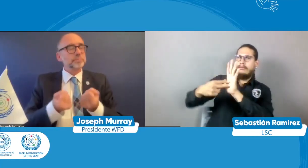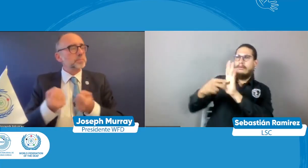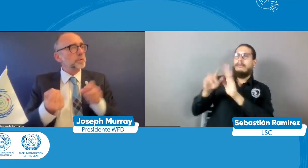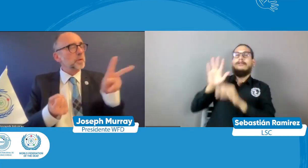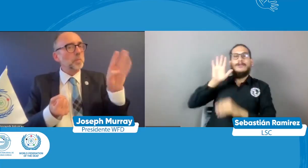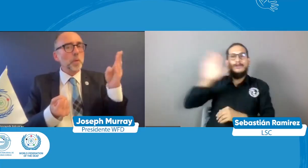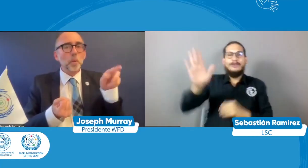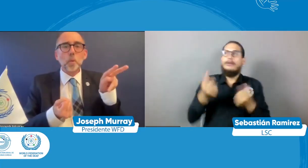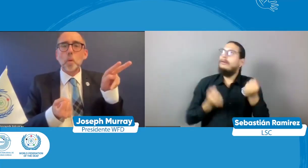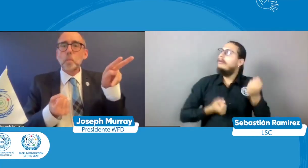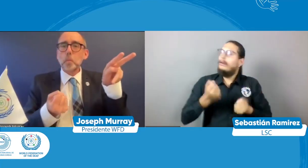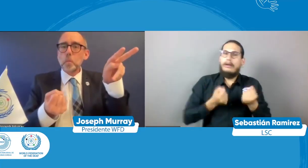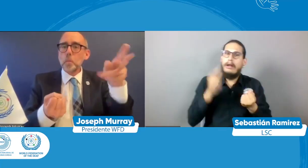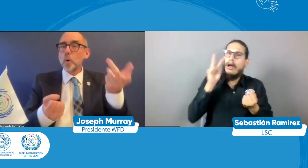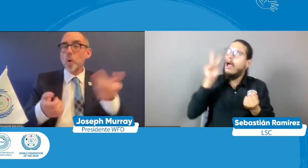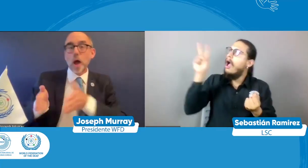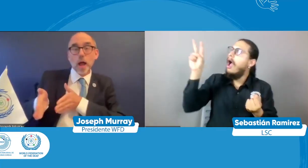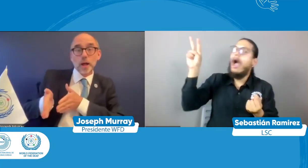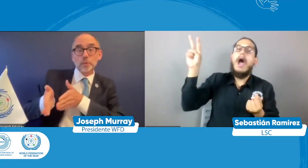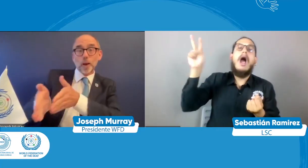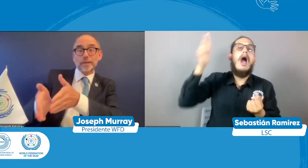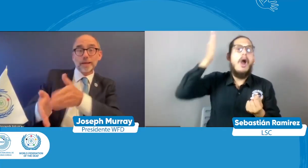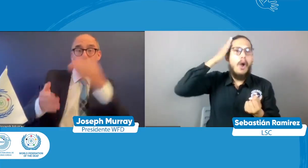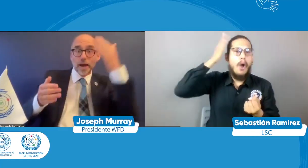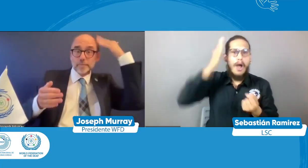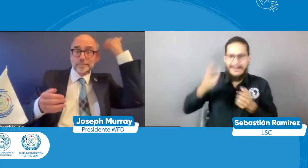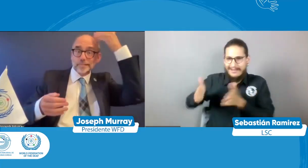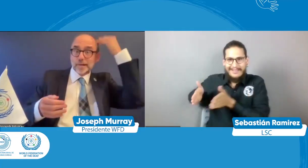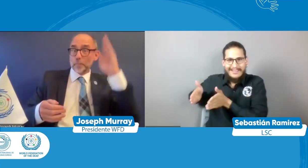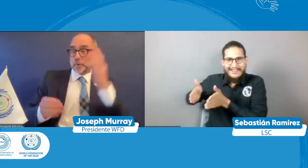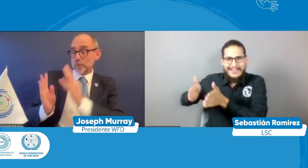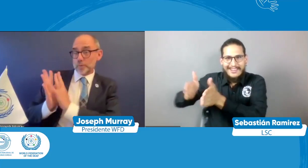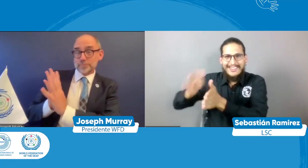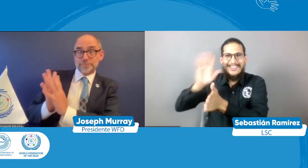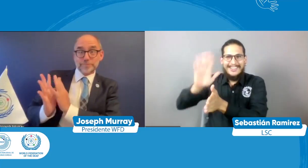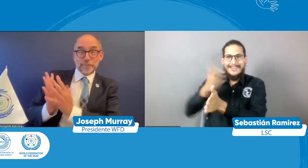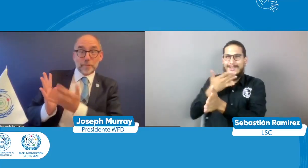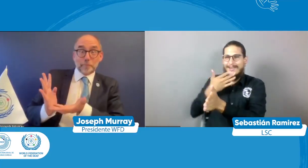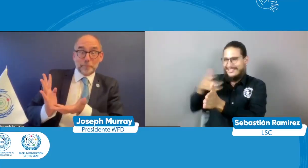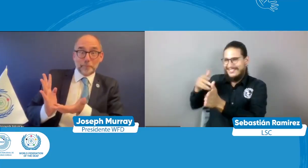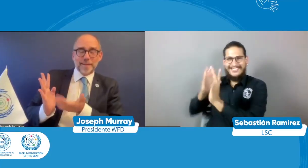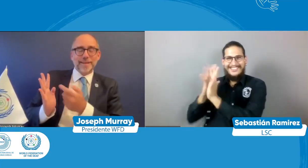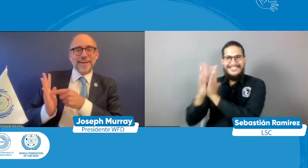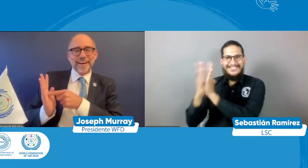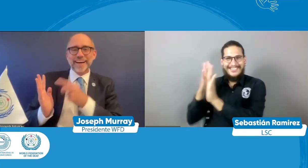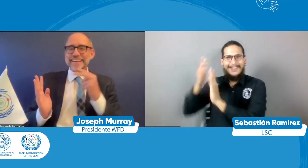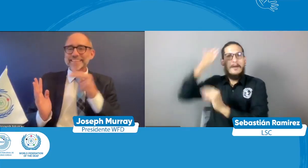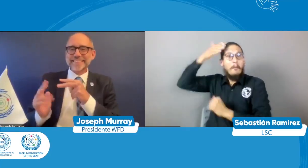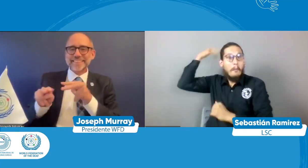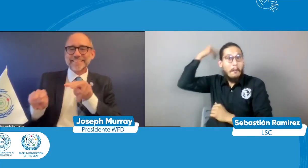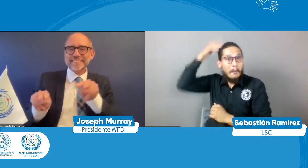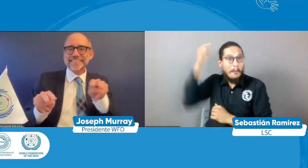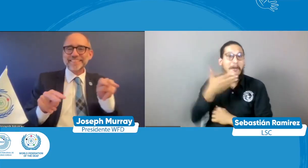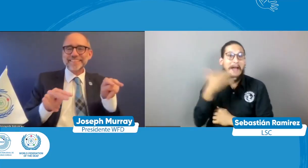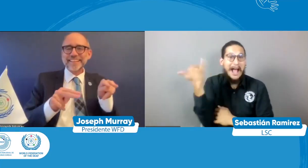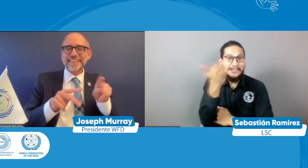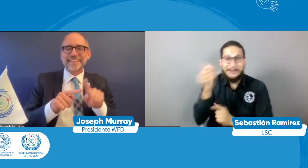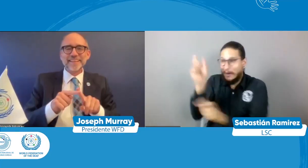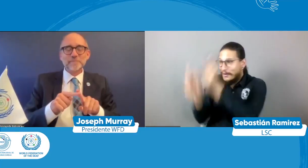diferentes espacios para que se vea ese azul y que quienes vayan por la calle quienes vayan en sus automóviles no sé si van a